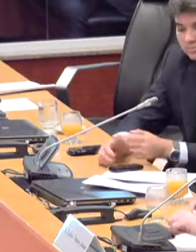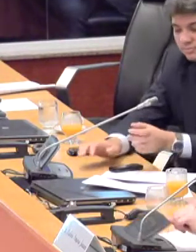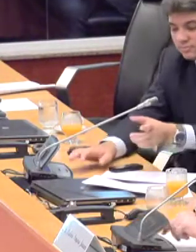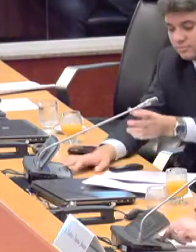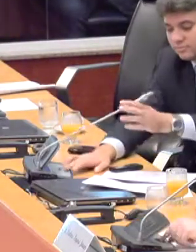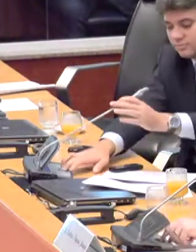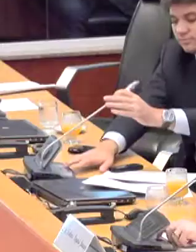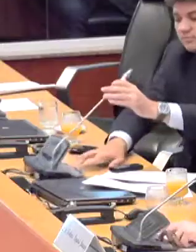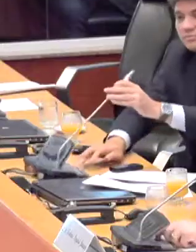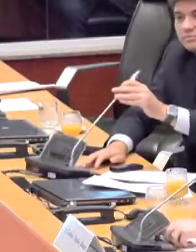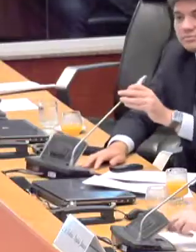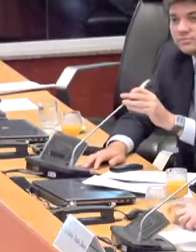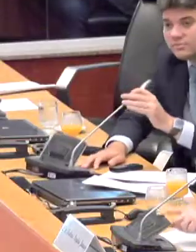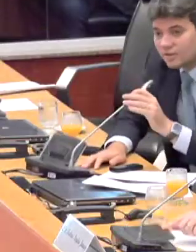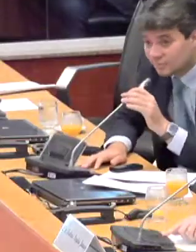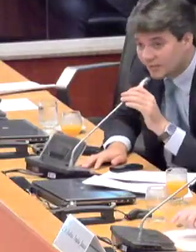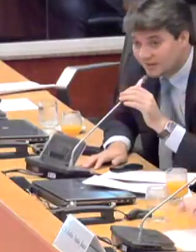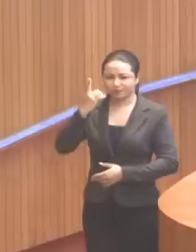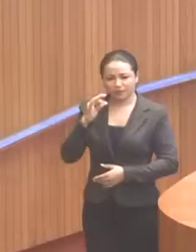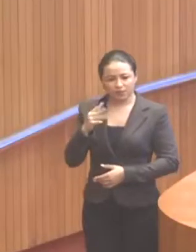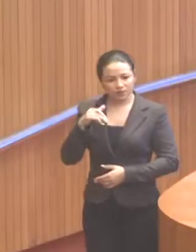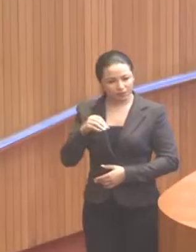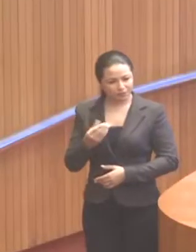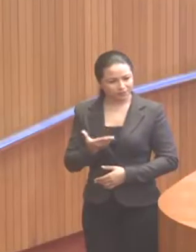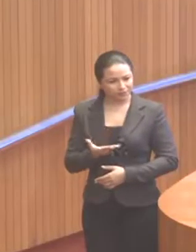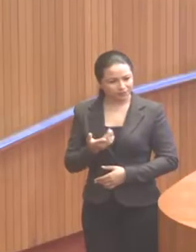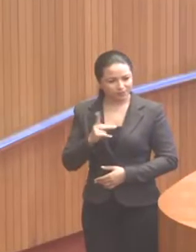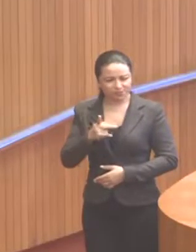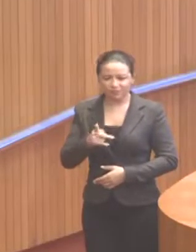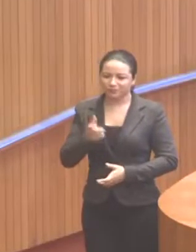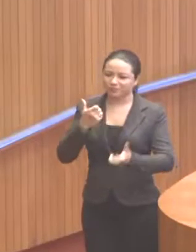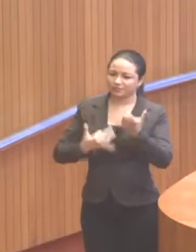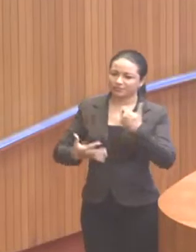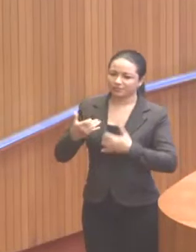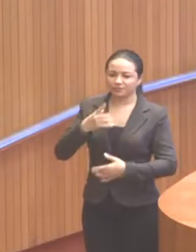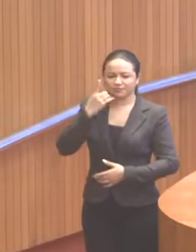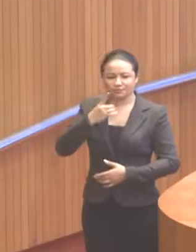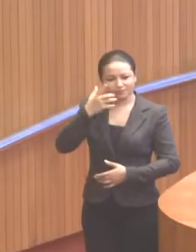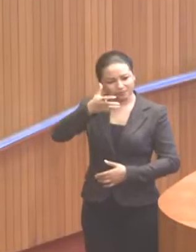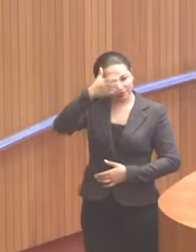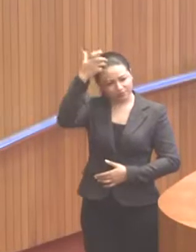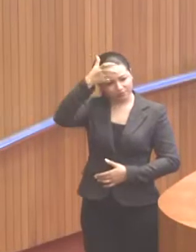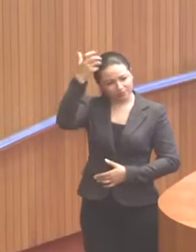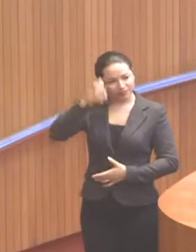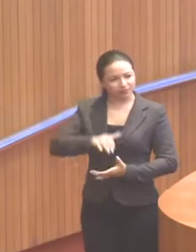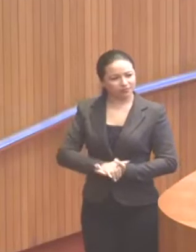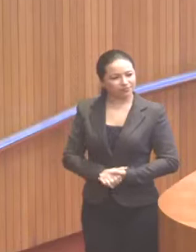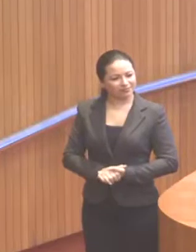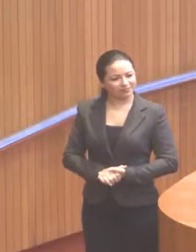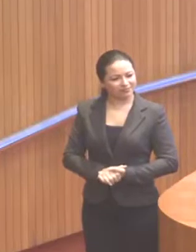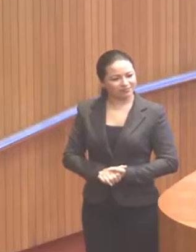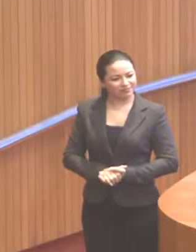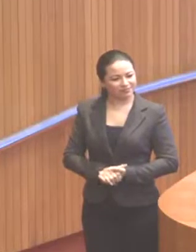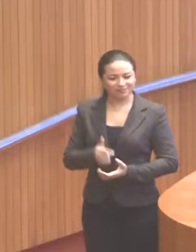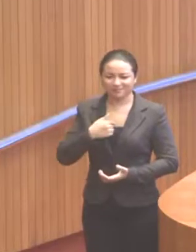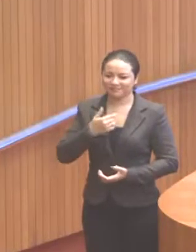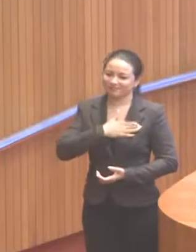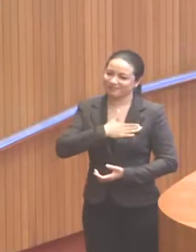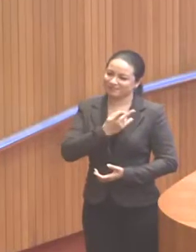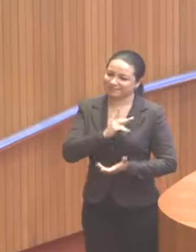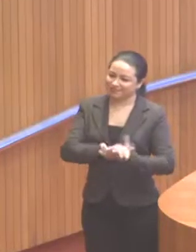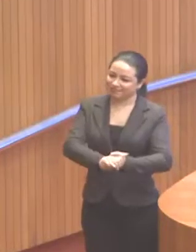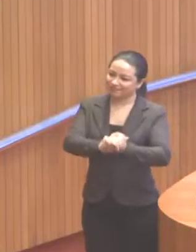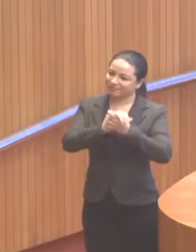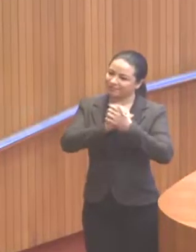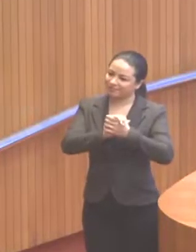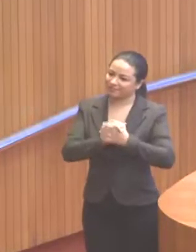Exª. Muito obrigada, deputado Atelino. Deputado Elisiane. Deputado Neto. Gostaria de lhe parabenizar, V.